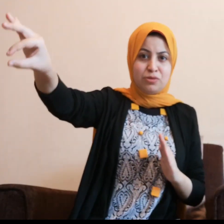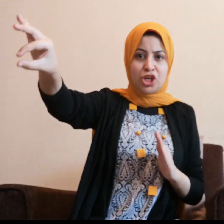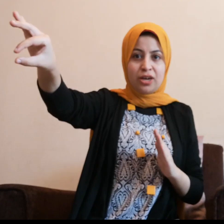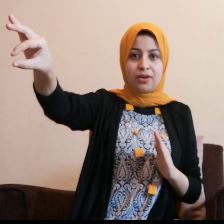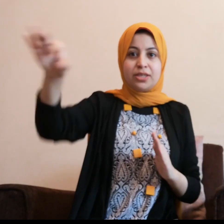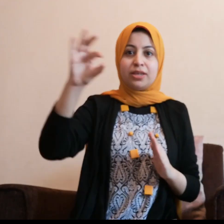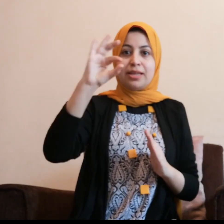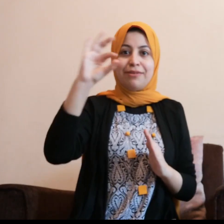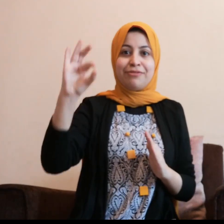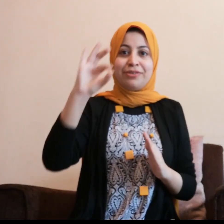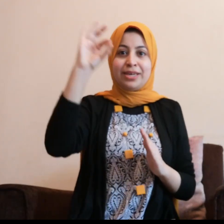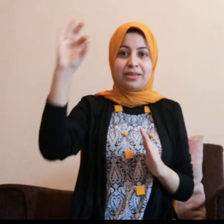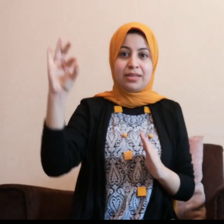مشي على القريطة ده فين